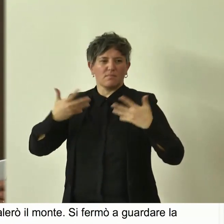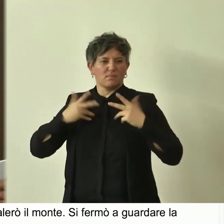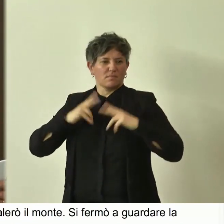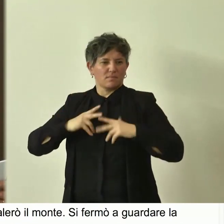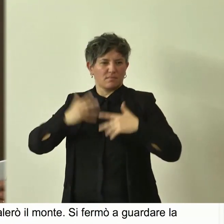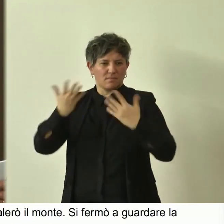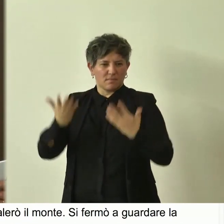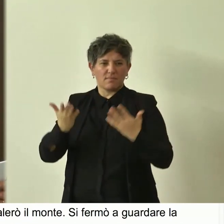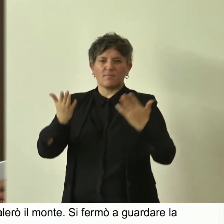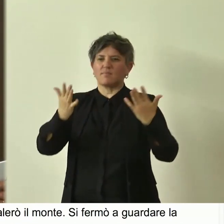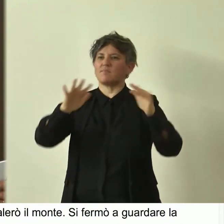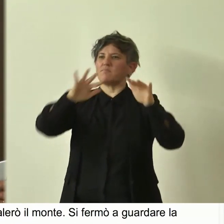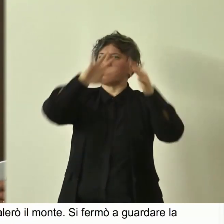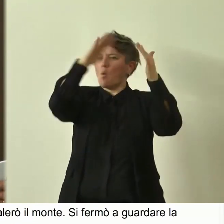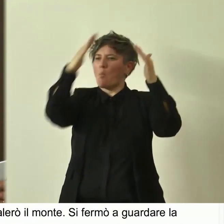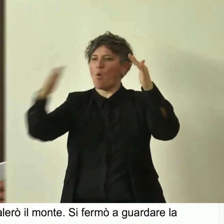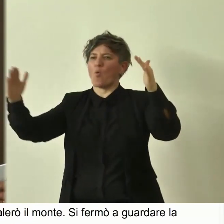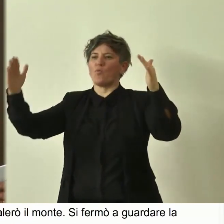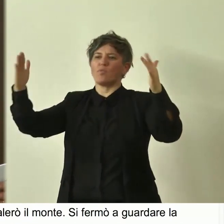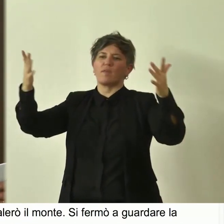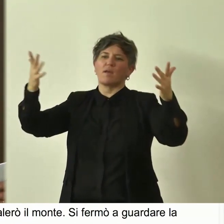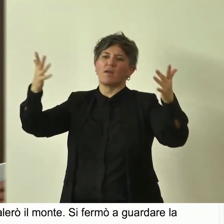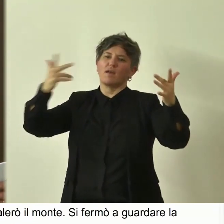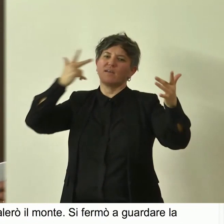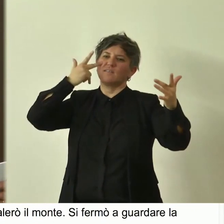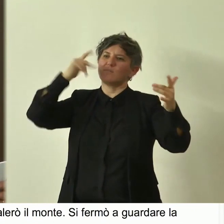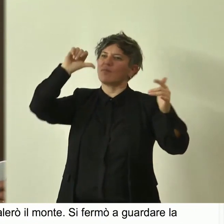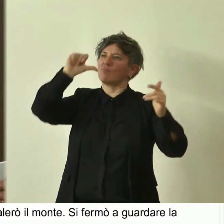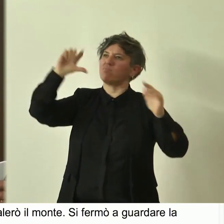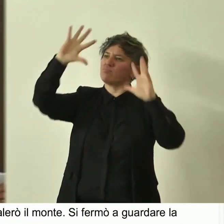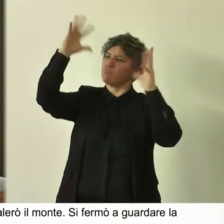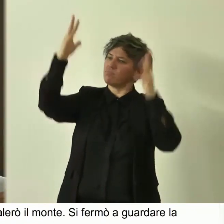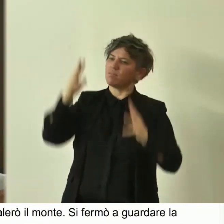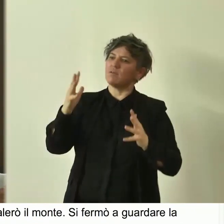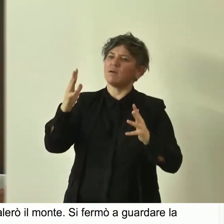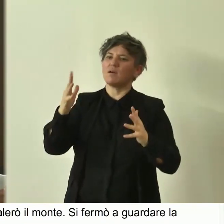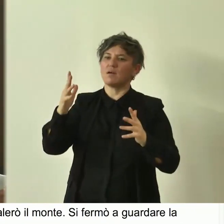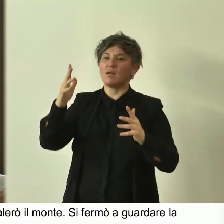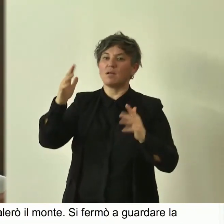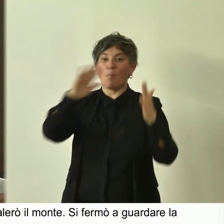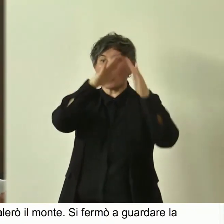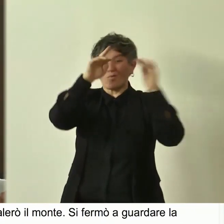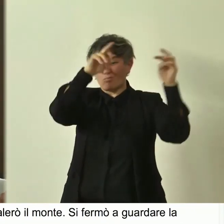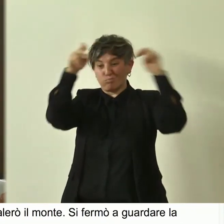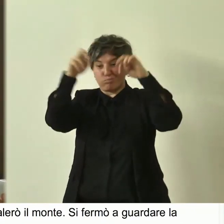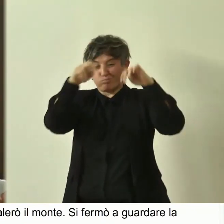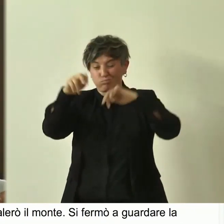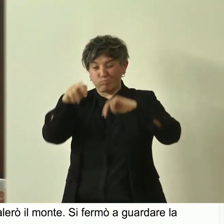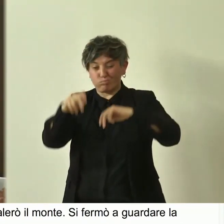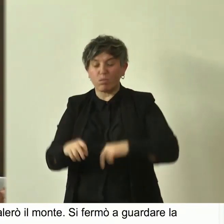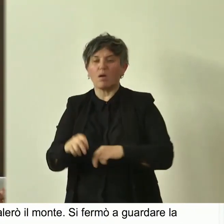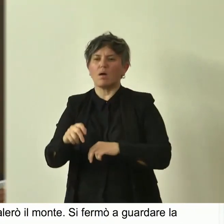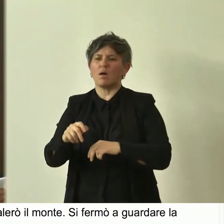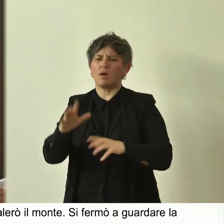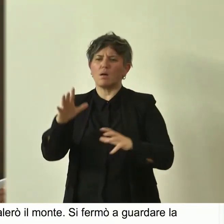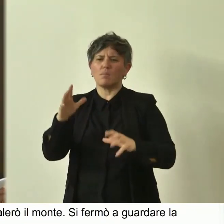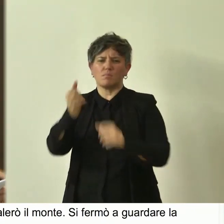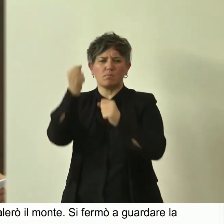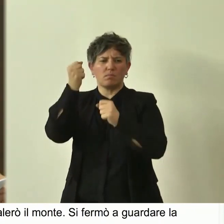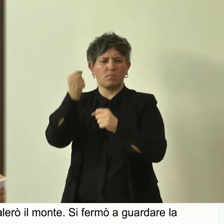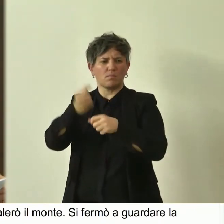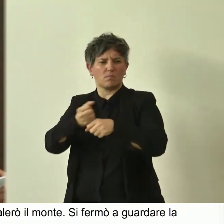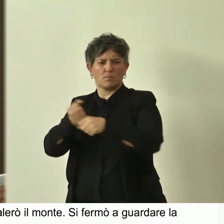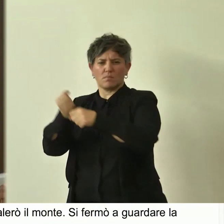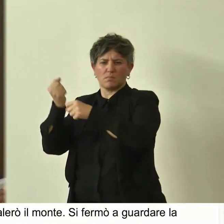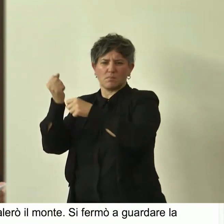Sul monte e sulla radura verdeggiava la macchia. Quando furono scesi dalla montagna, Gilgamesh prese la scura in mano. Una scura di